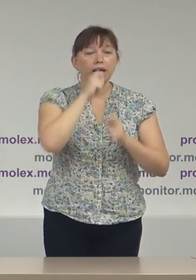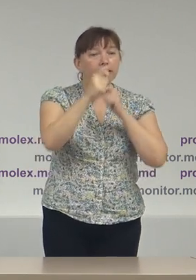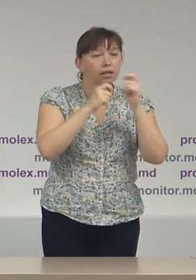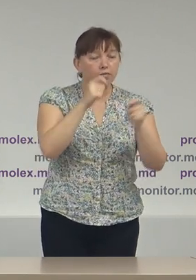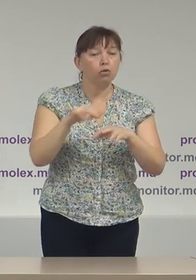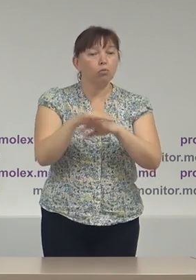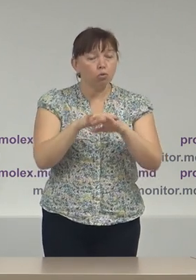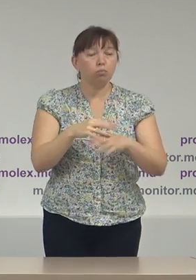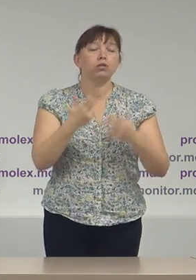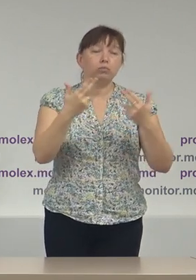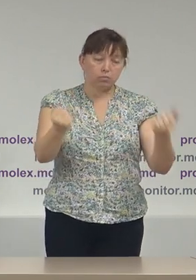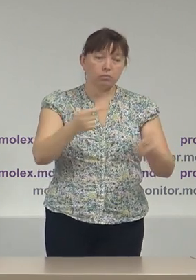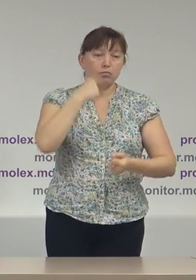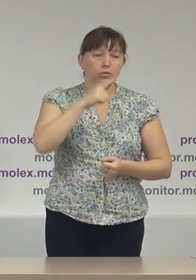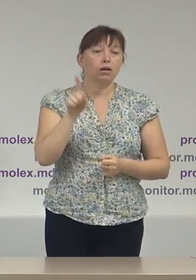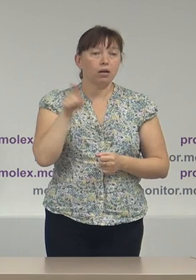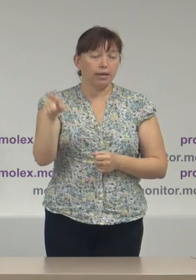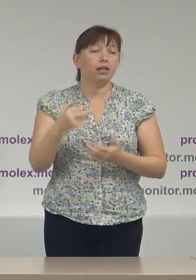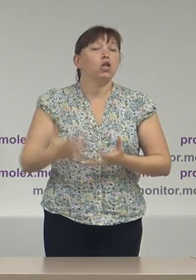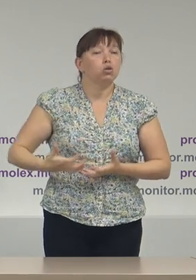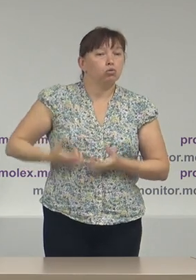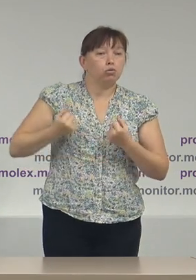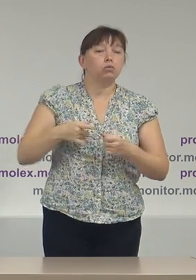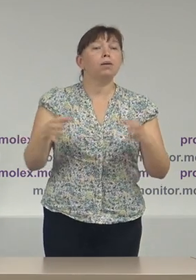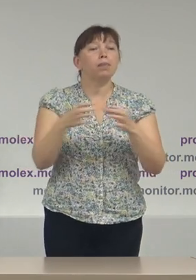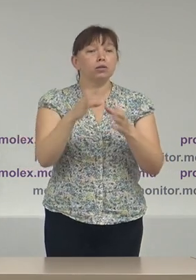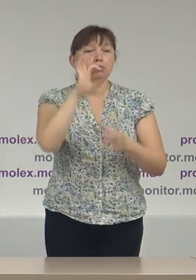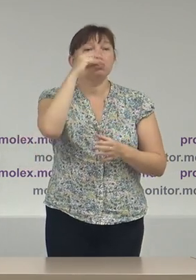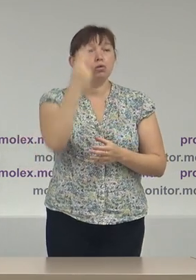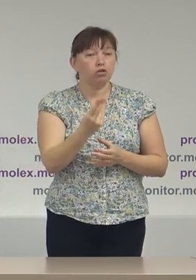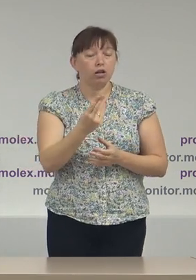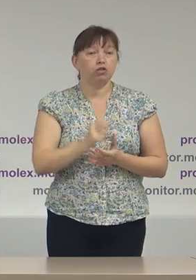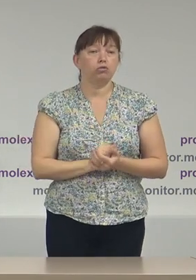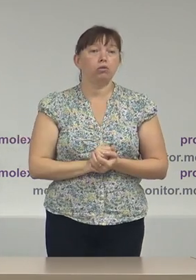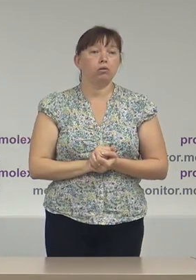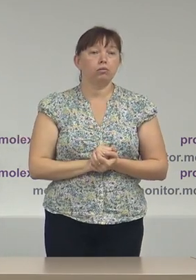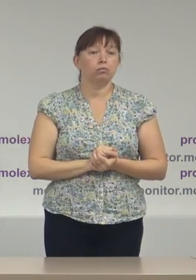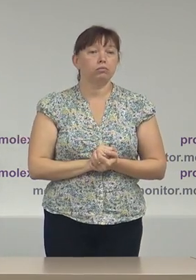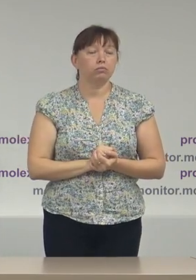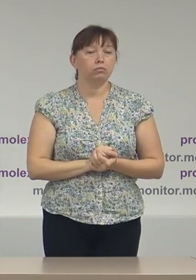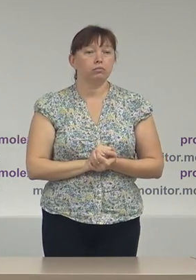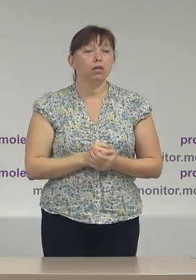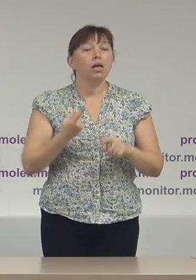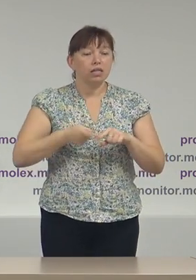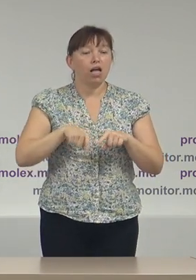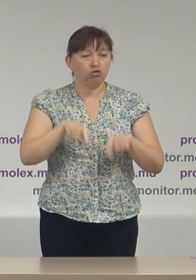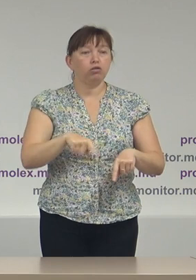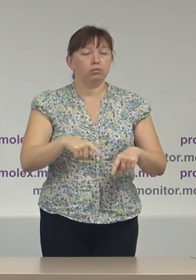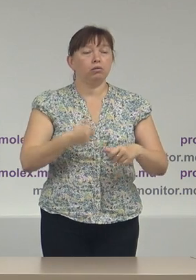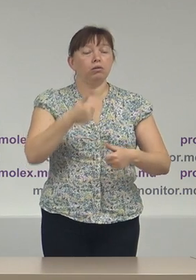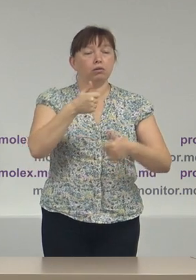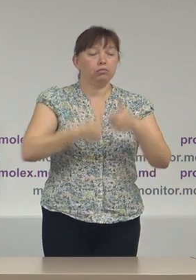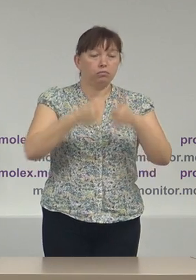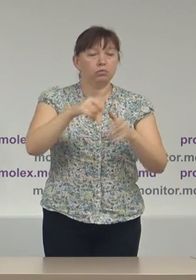publice a recunoscut că el este susținut de Partidul Socialistilor în acest scrutin.